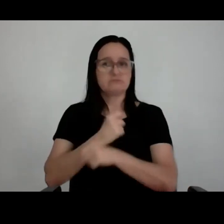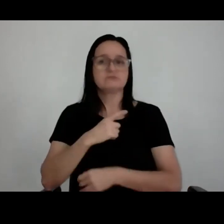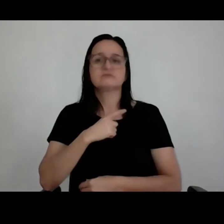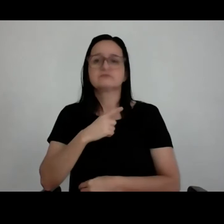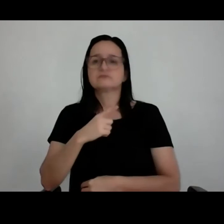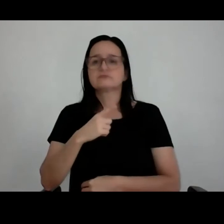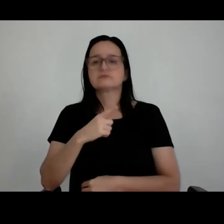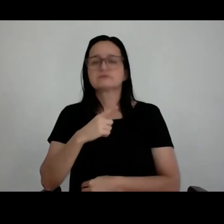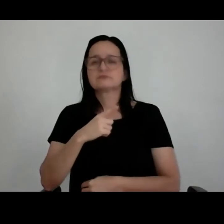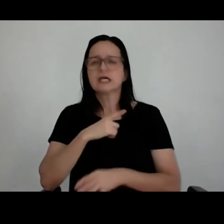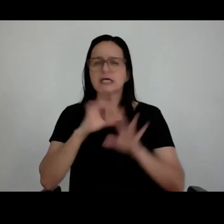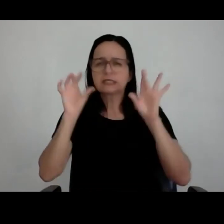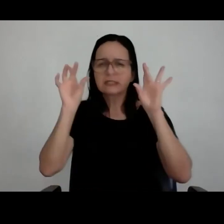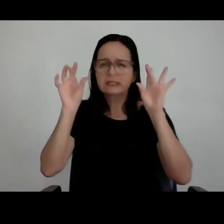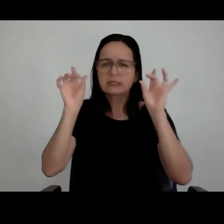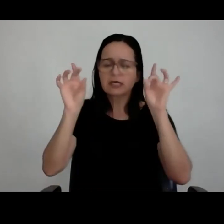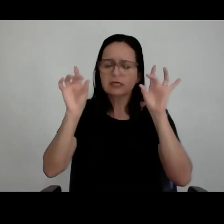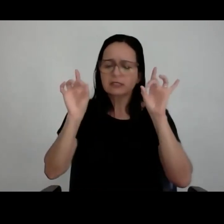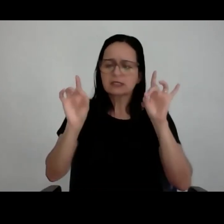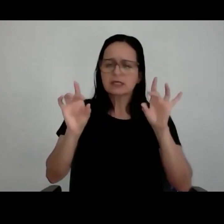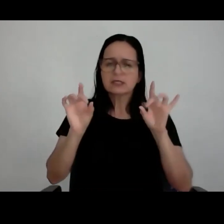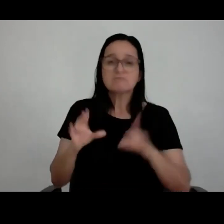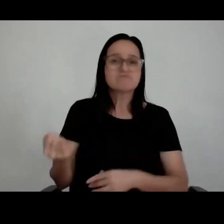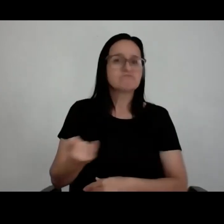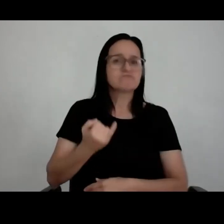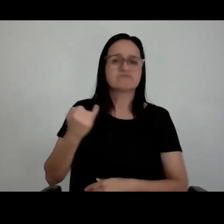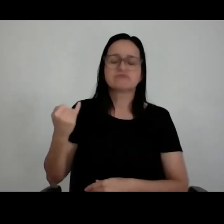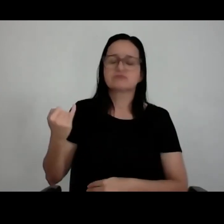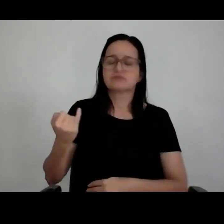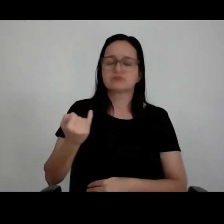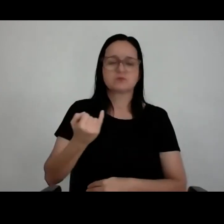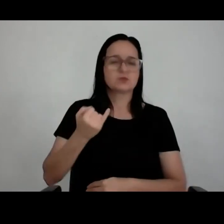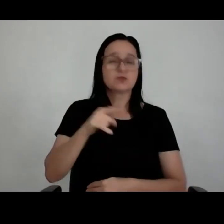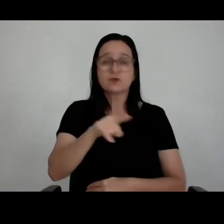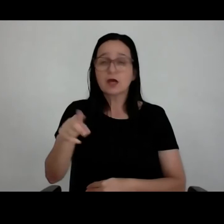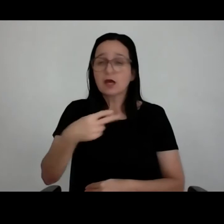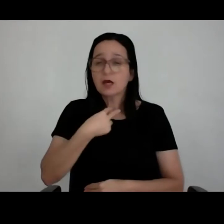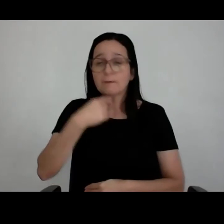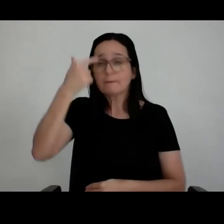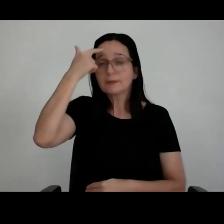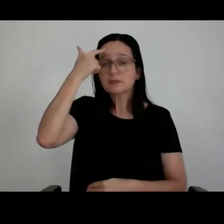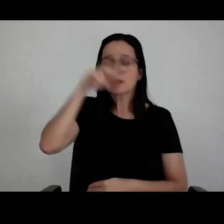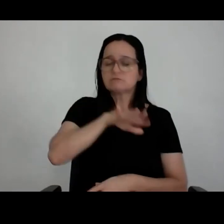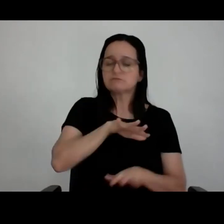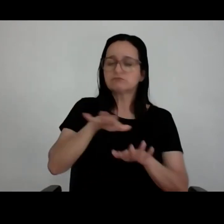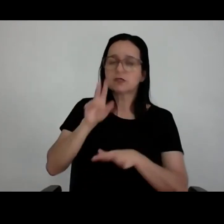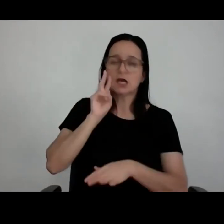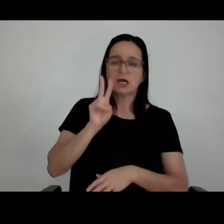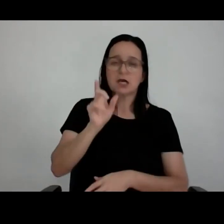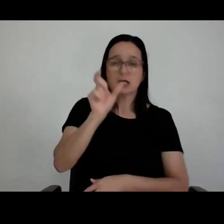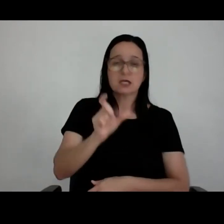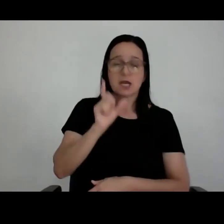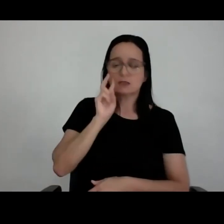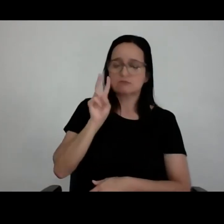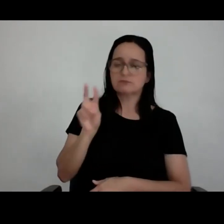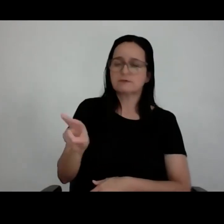esses detalhes finais têm um valor incrível. Você não pode imaginar que o teu cliente não está vendo, ele está vendo. Você não pode deixar de